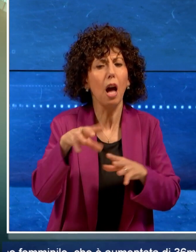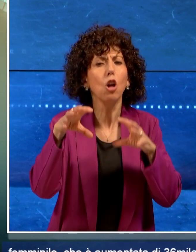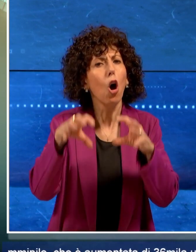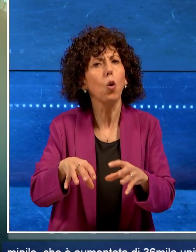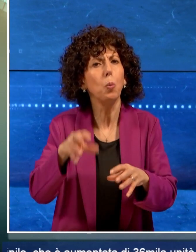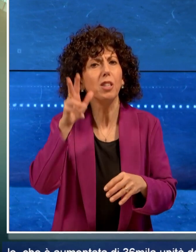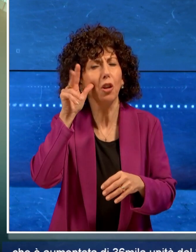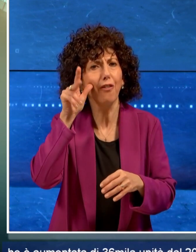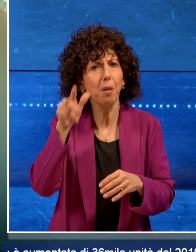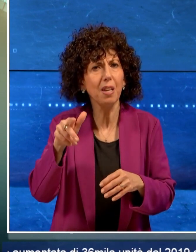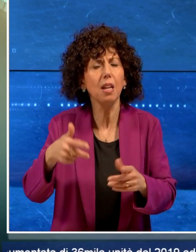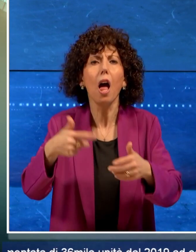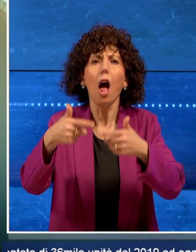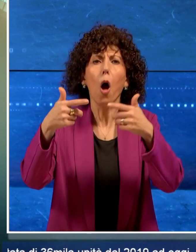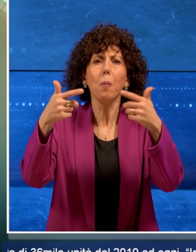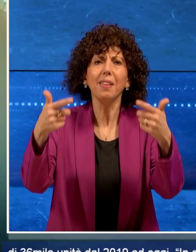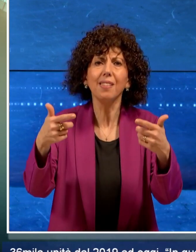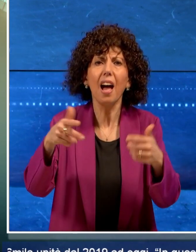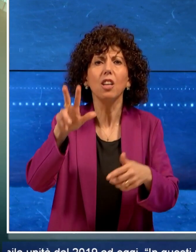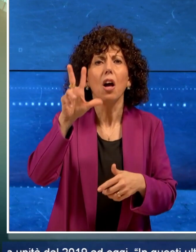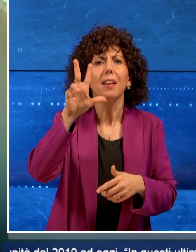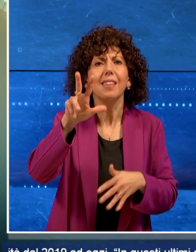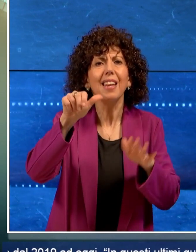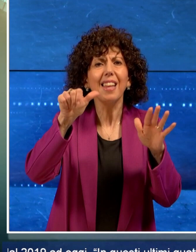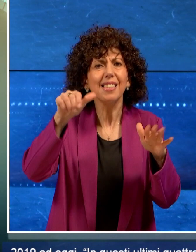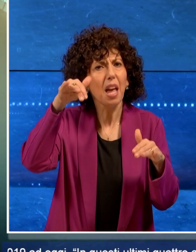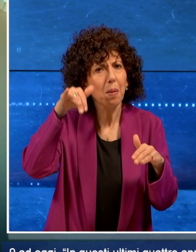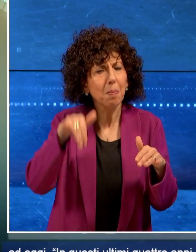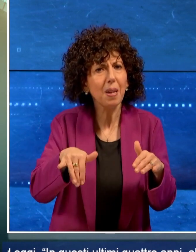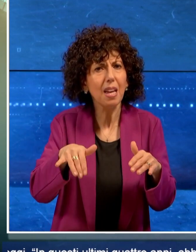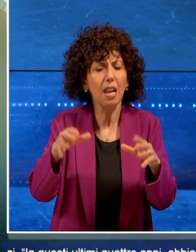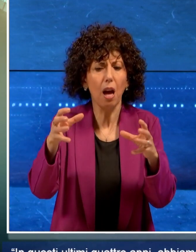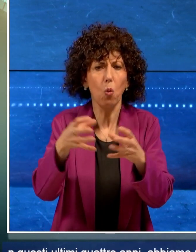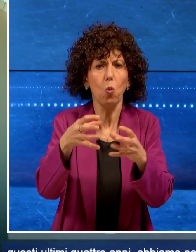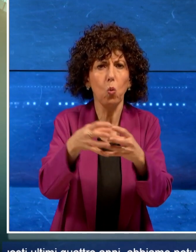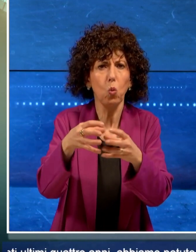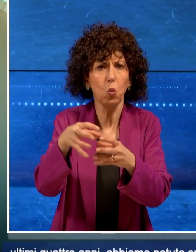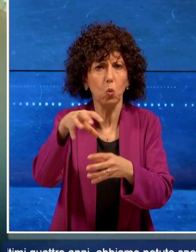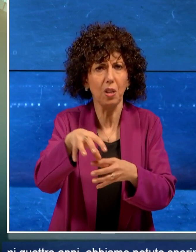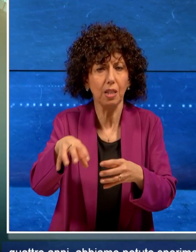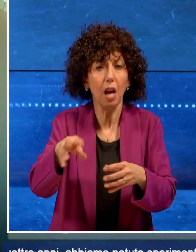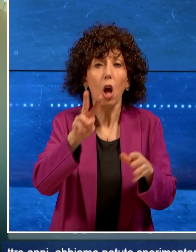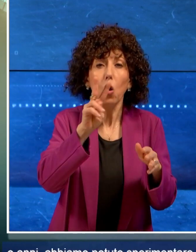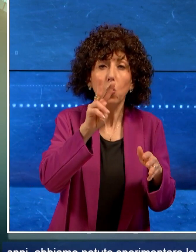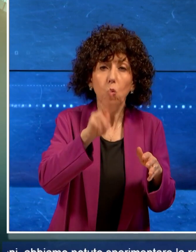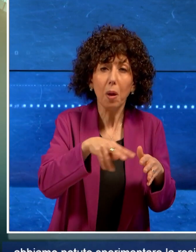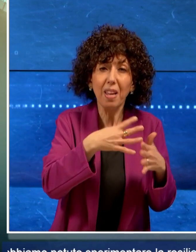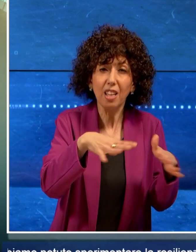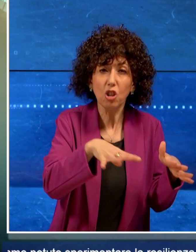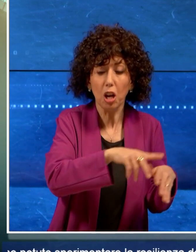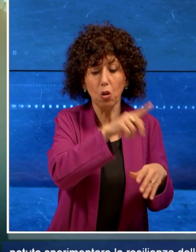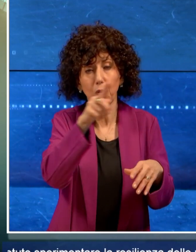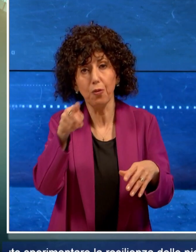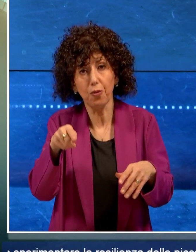femminile che è aumentata di 36 mila unità dal 2019 ad